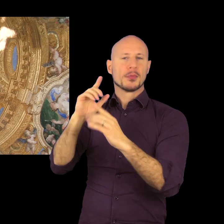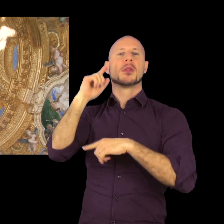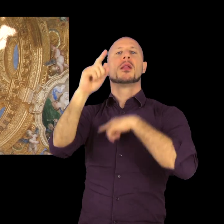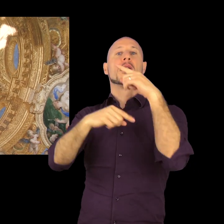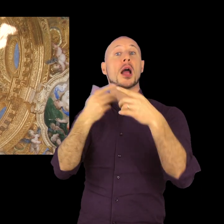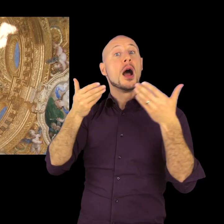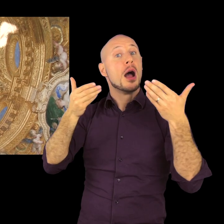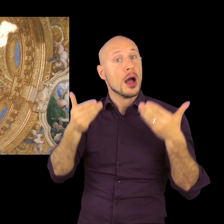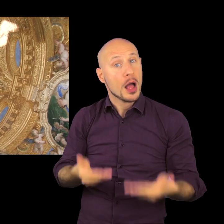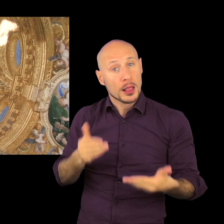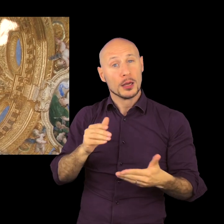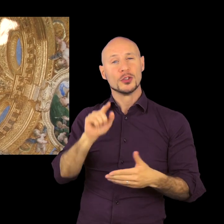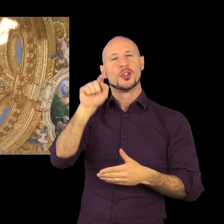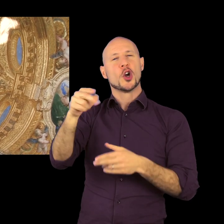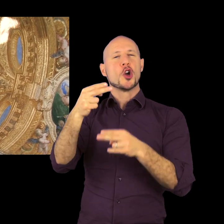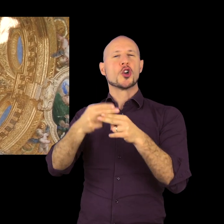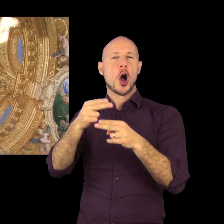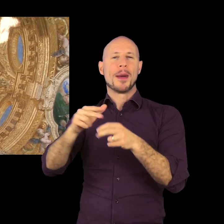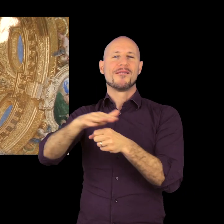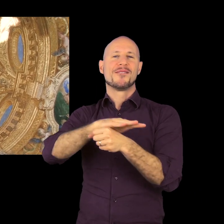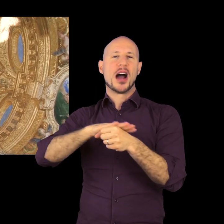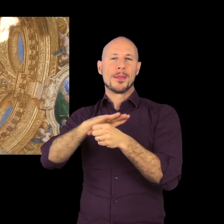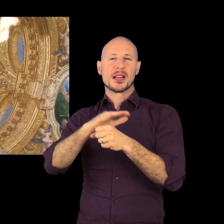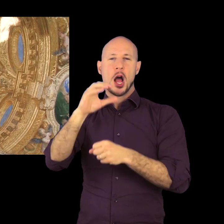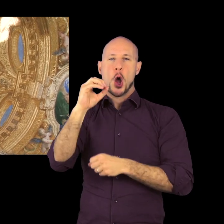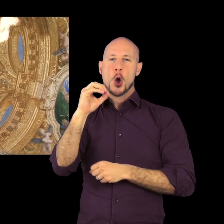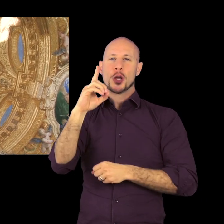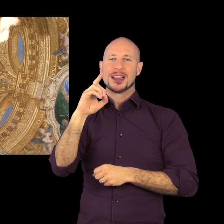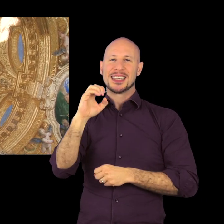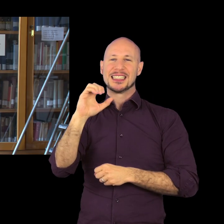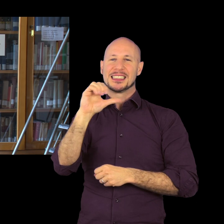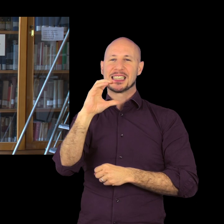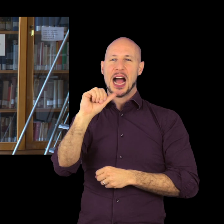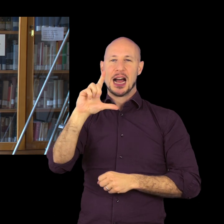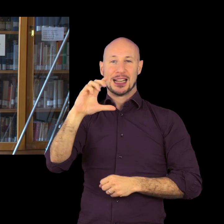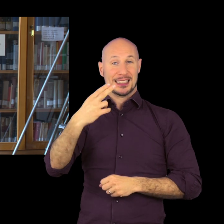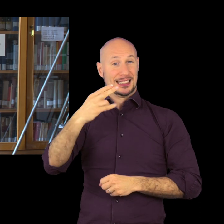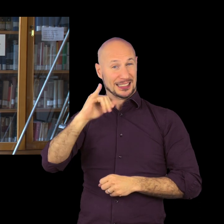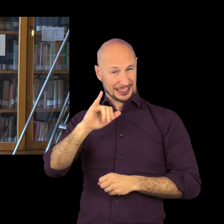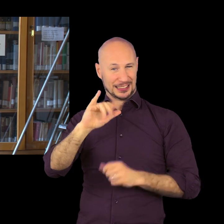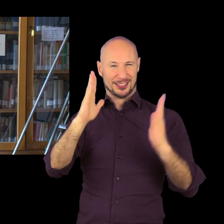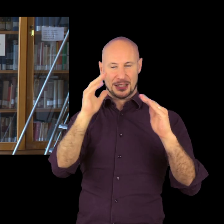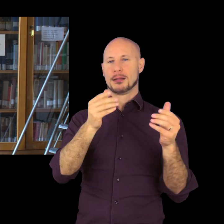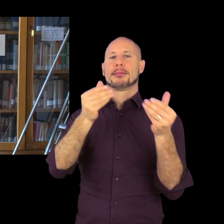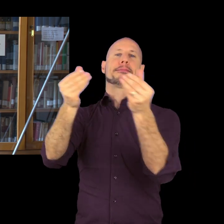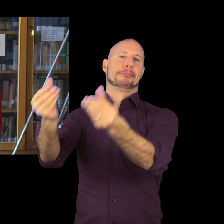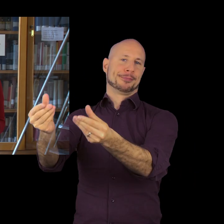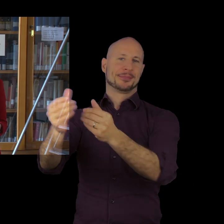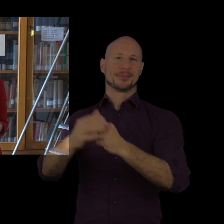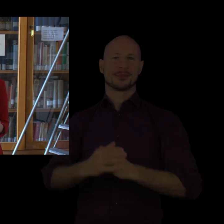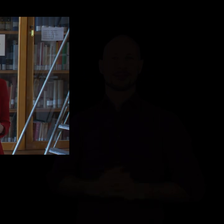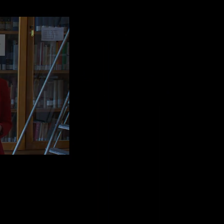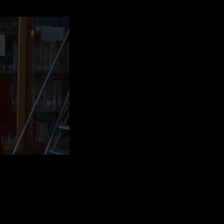versione della conversione di San Paolo eseguita da Caravaggio e che attualmente si trova nella collezione della famiglia